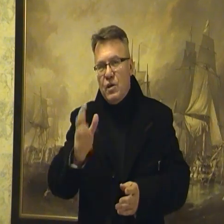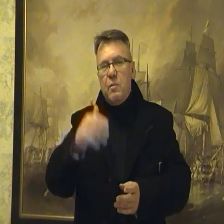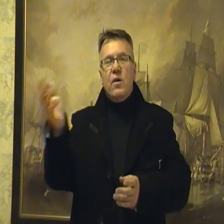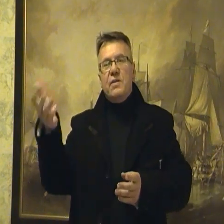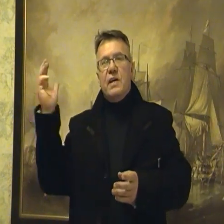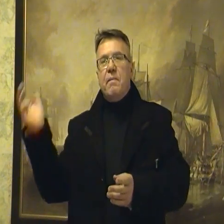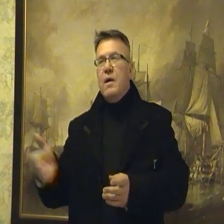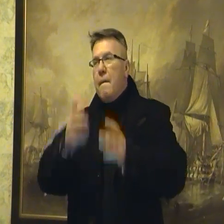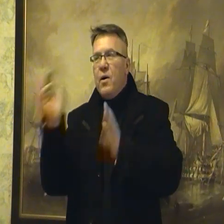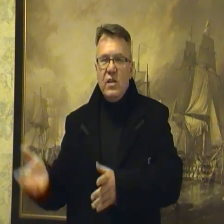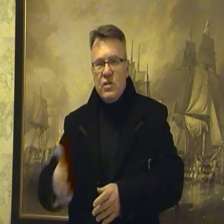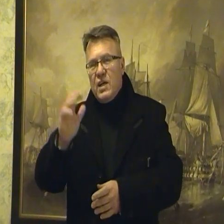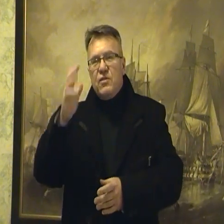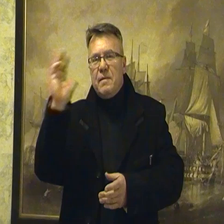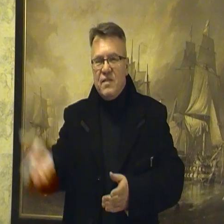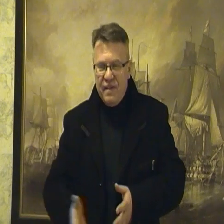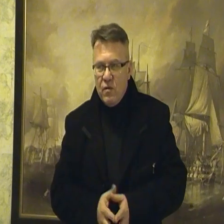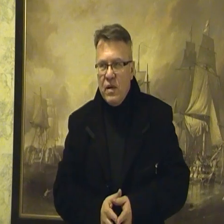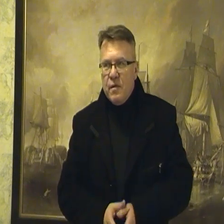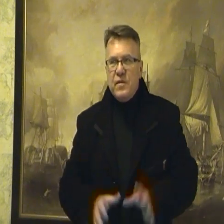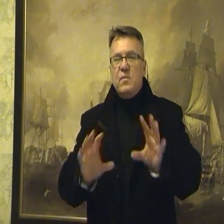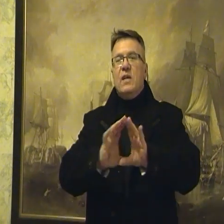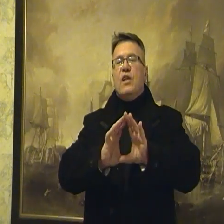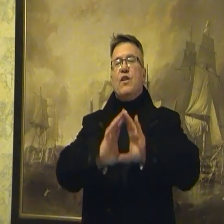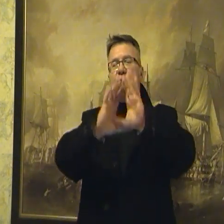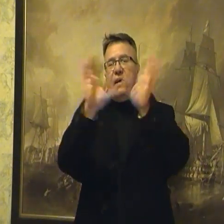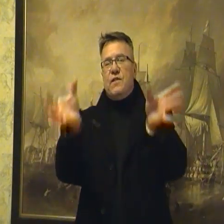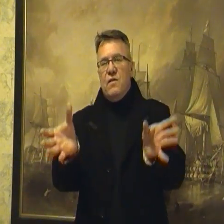Judeopolonię, Polin, czy jak to tam zwał. Powiedzmy, nowe państwo